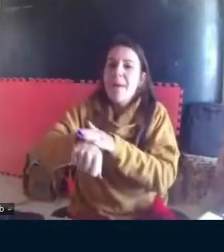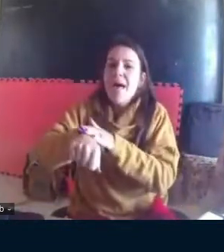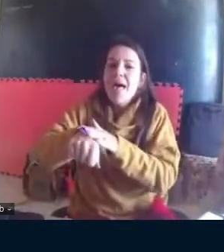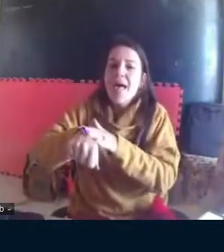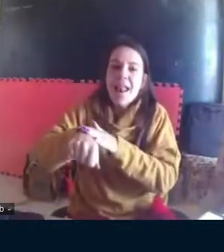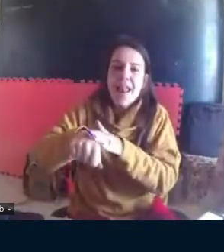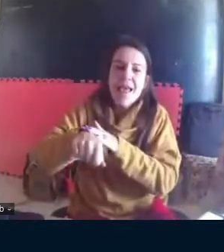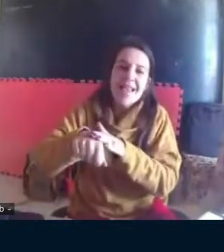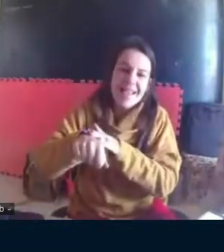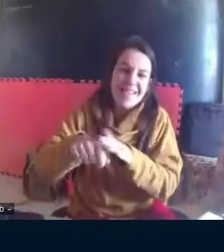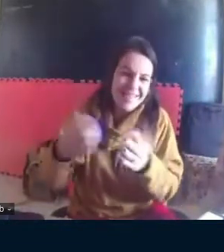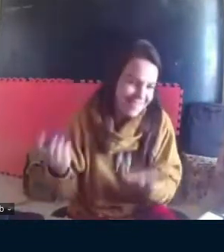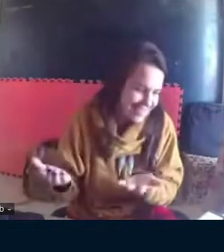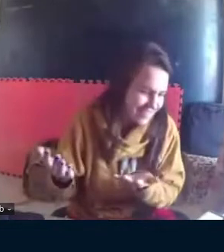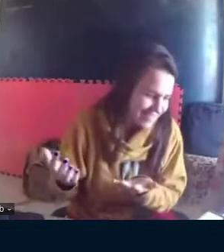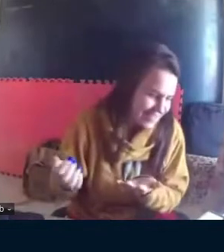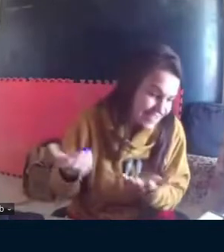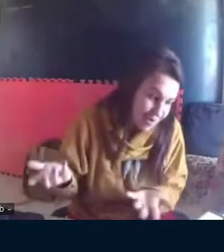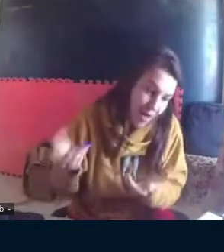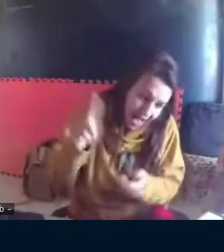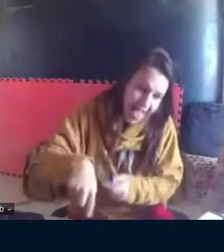você falou sobre pele.